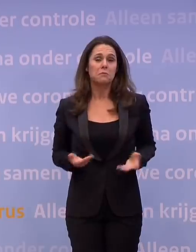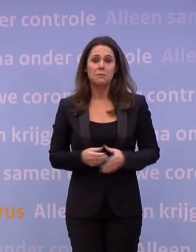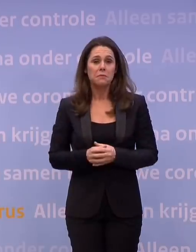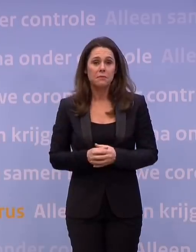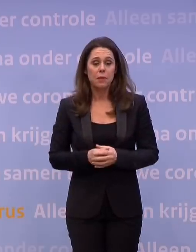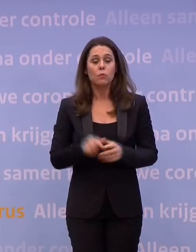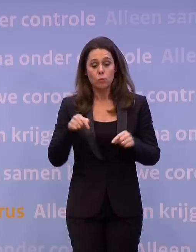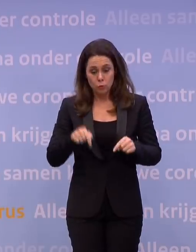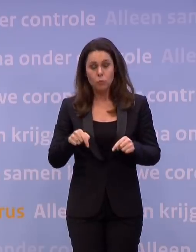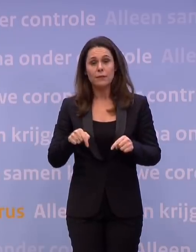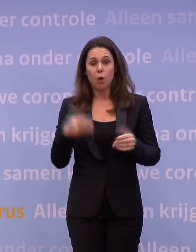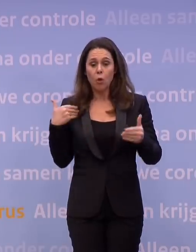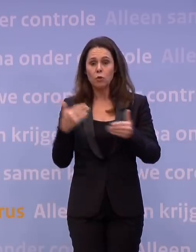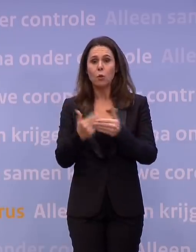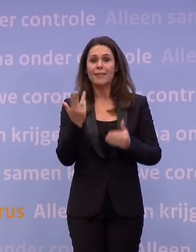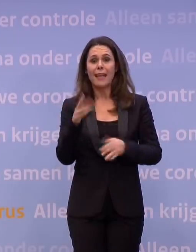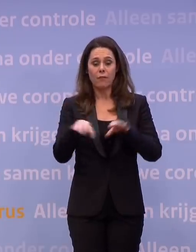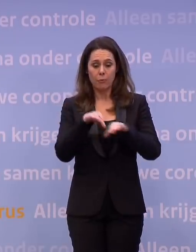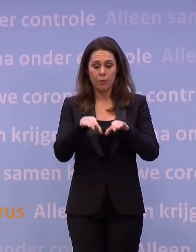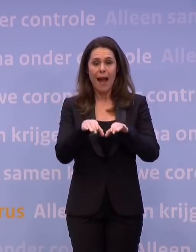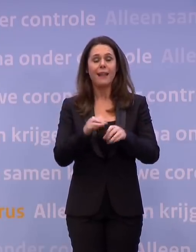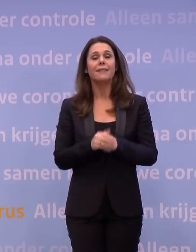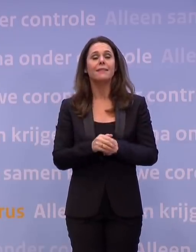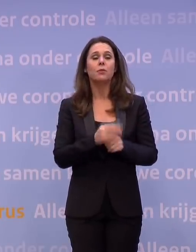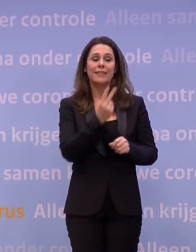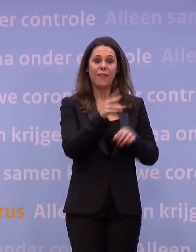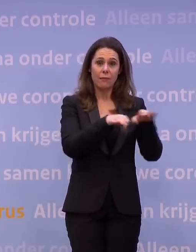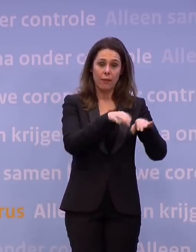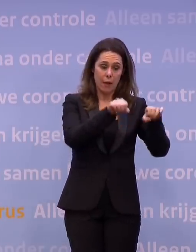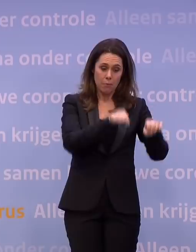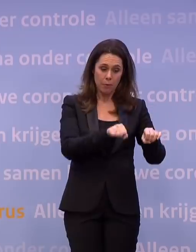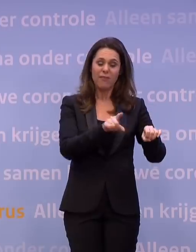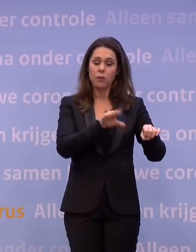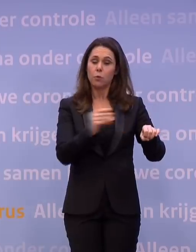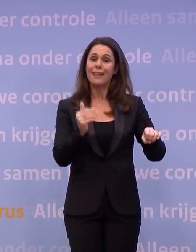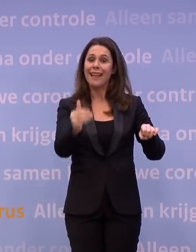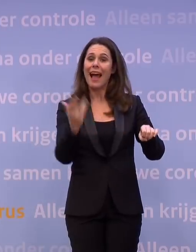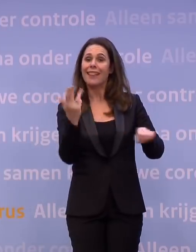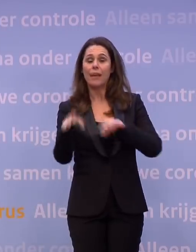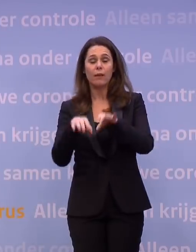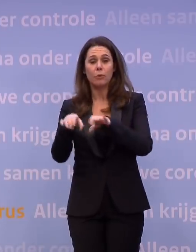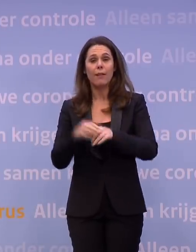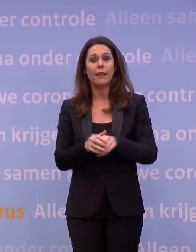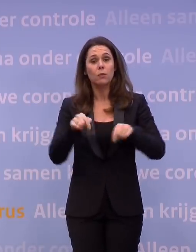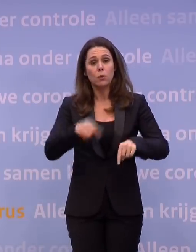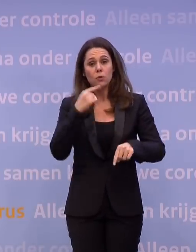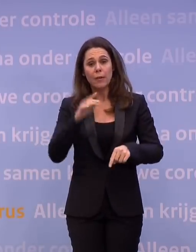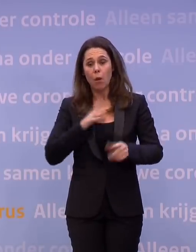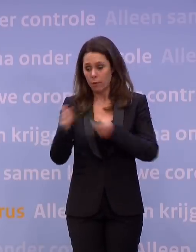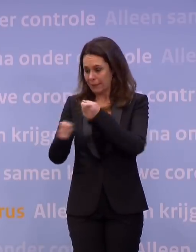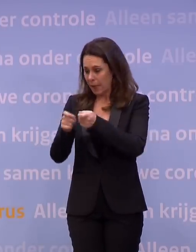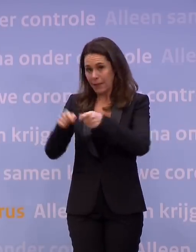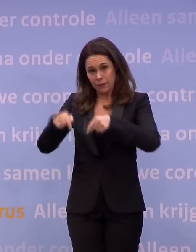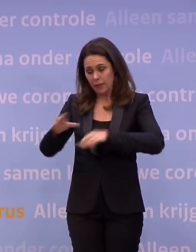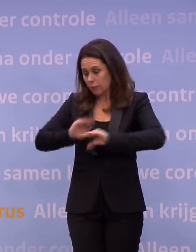dit loopt tot 9 februari, dan zullen we op 2 februari besluiten, wat doen we na 9 februari? Ik heb alleen wel zeggen hier, ook vandaag het kabinet besproken,